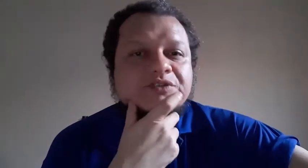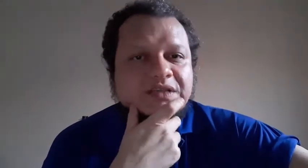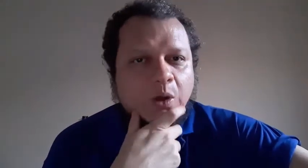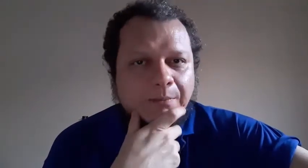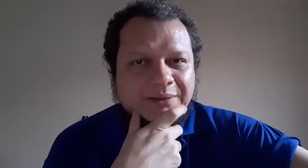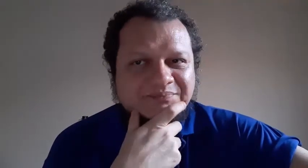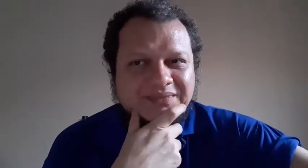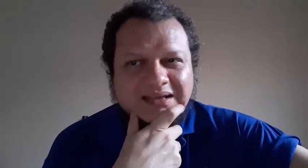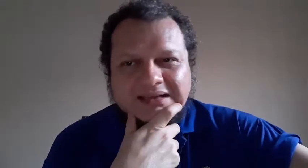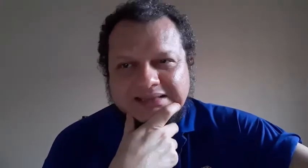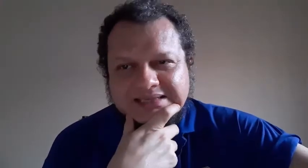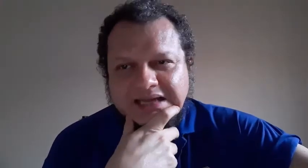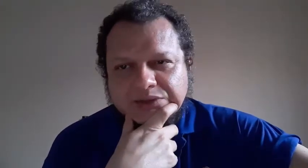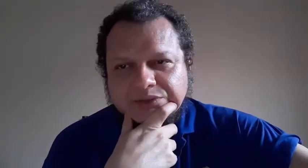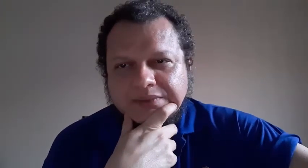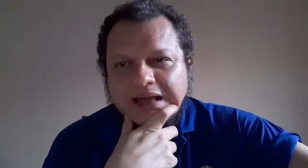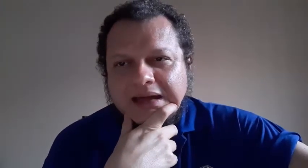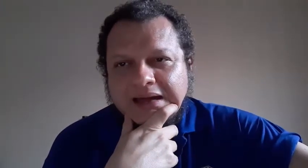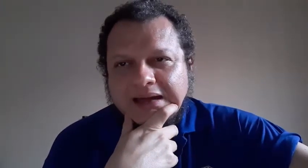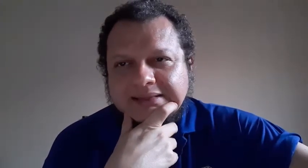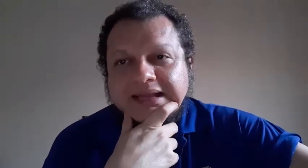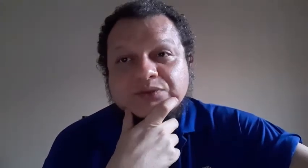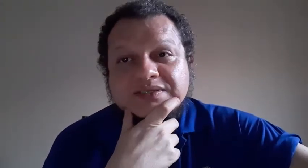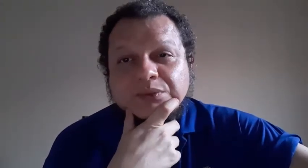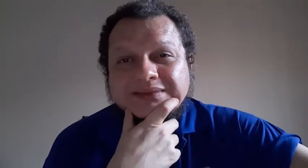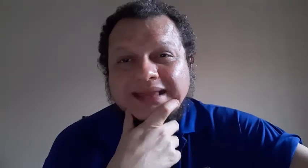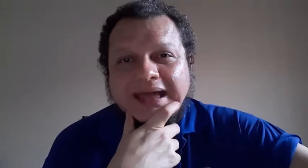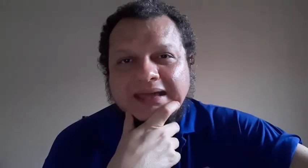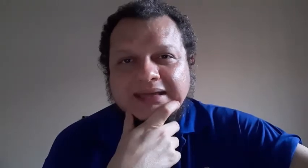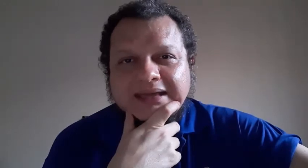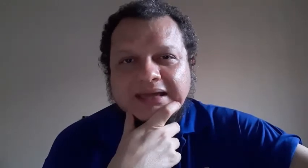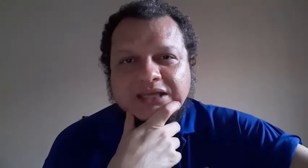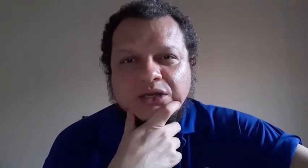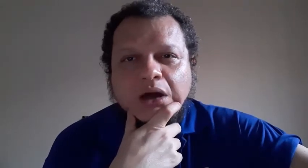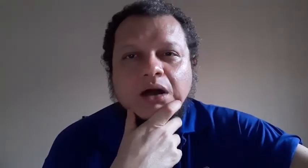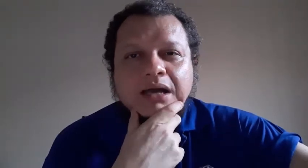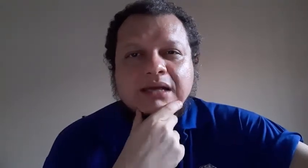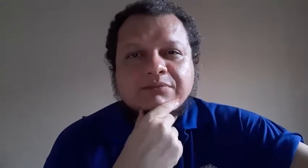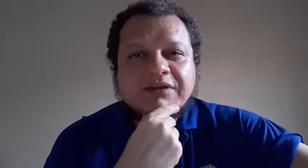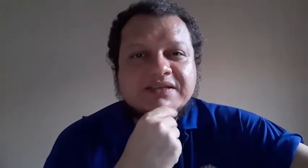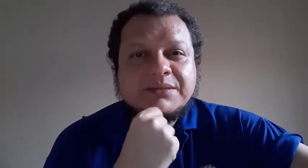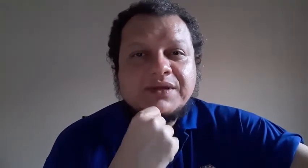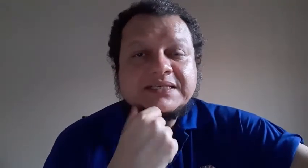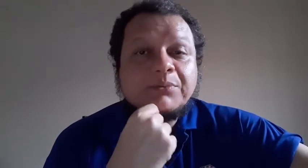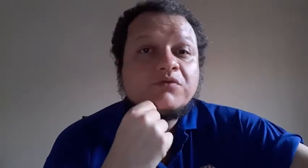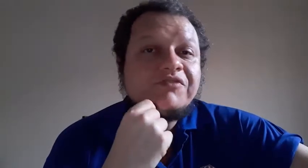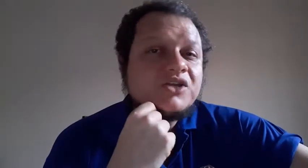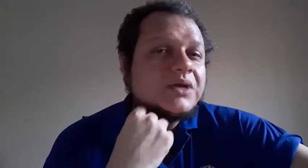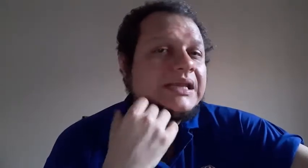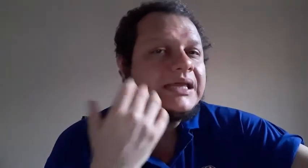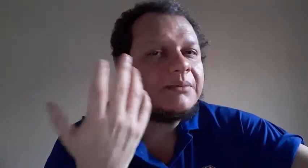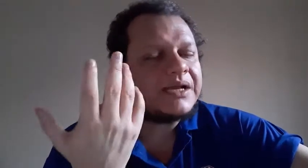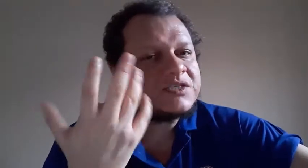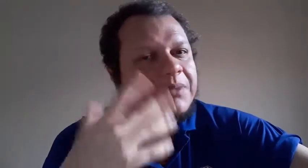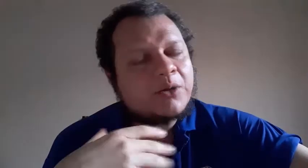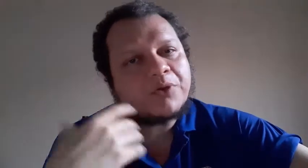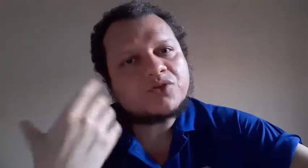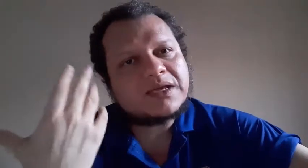você cobra. Tá certo? Tradução técnica aqui, ó. Pra fazer, por exemplo, um vídeo em libras para o português